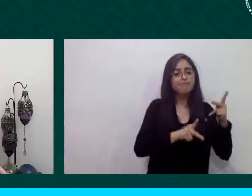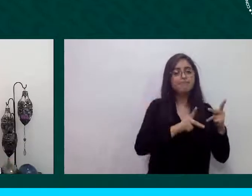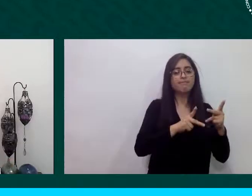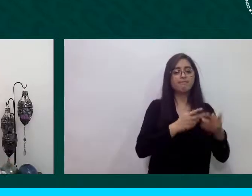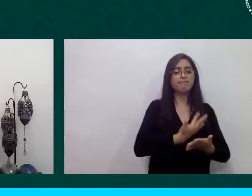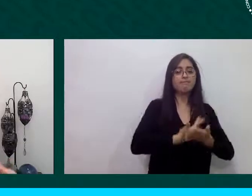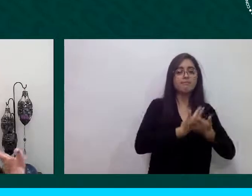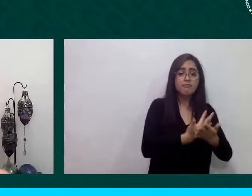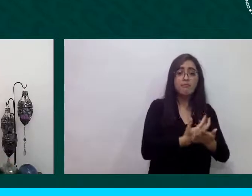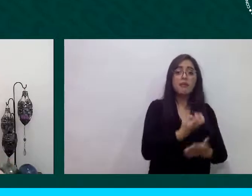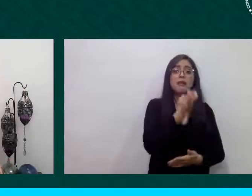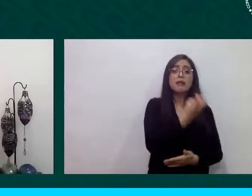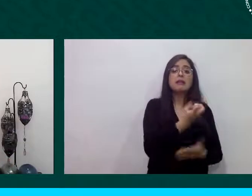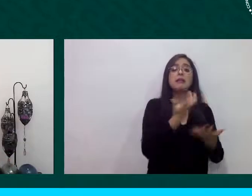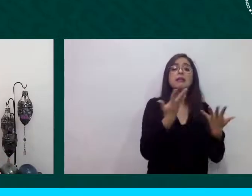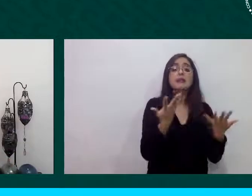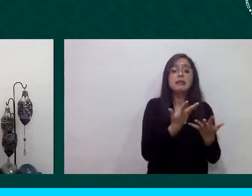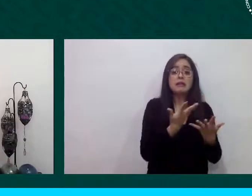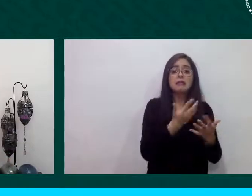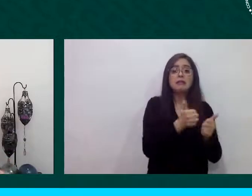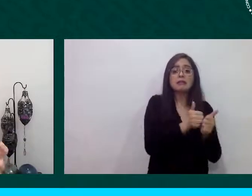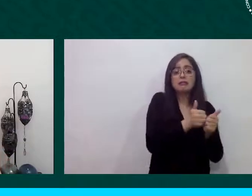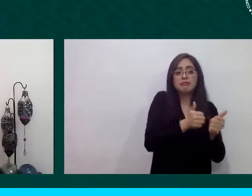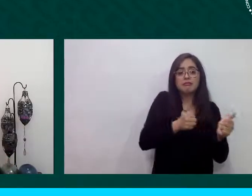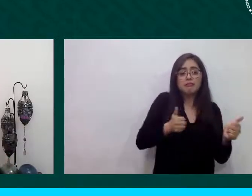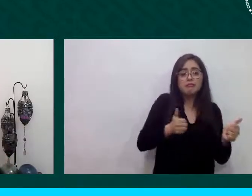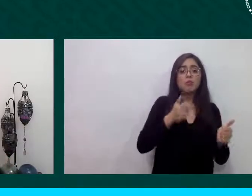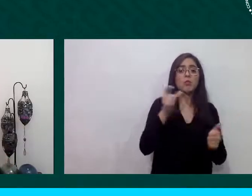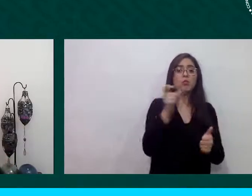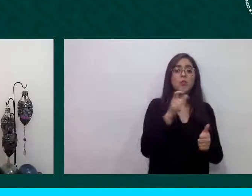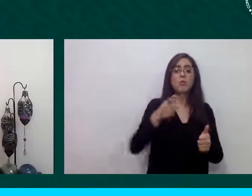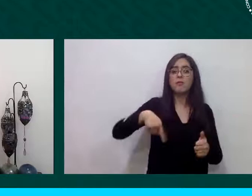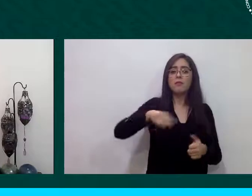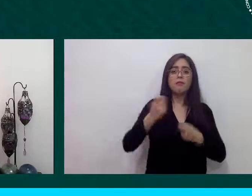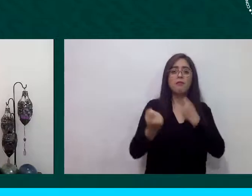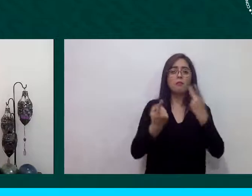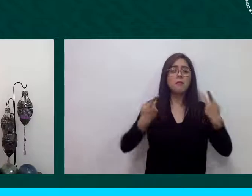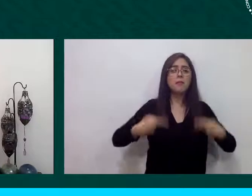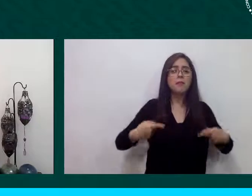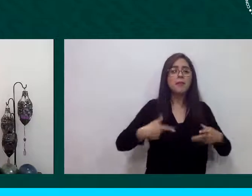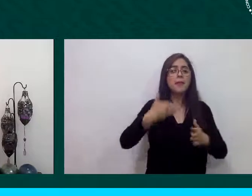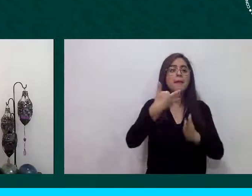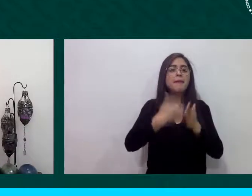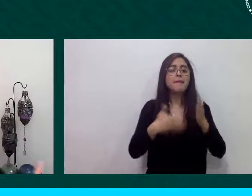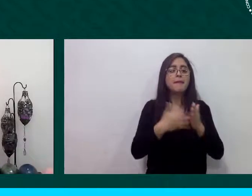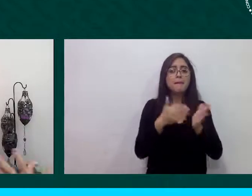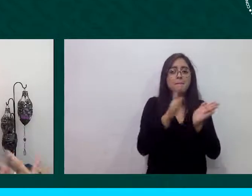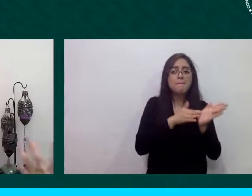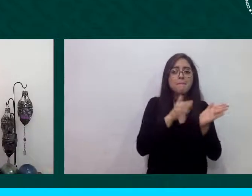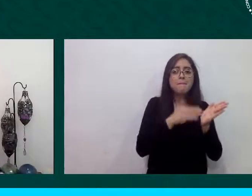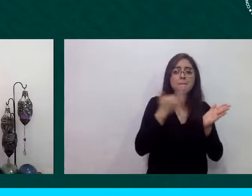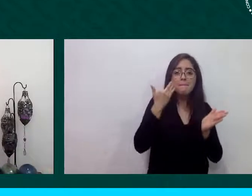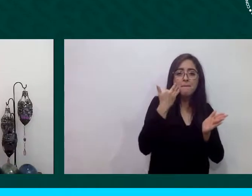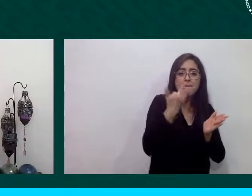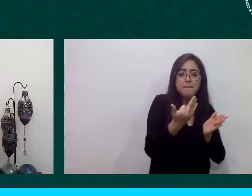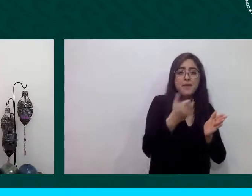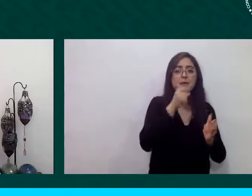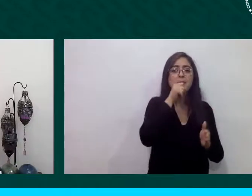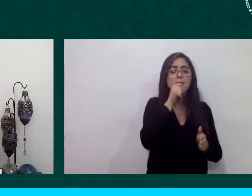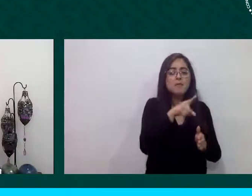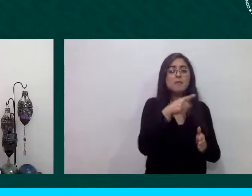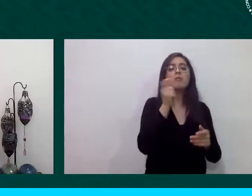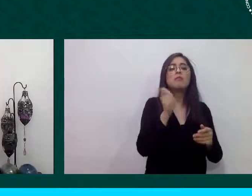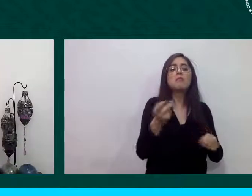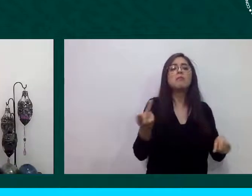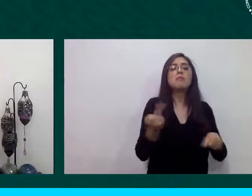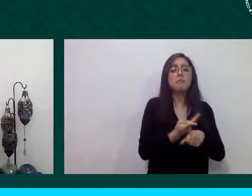documentación y en algunos casos los procesos migratorios no obstante también desde sociedad